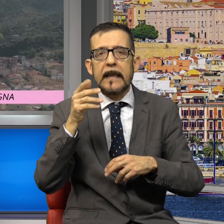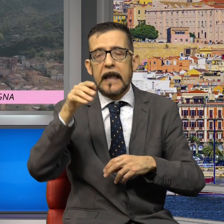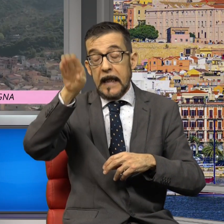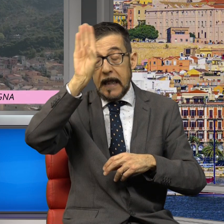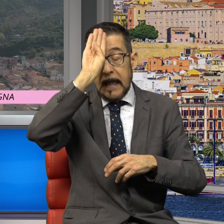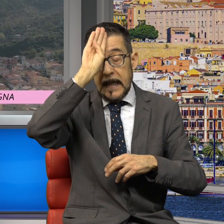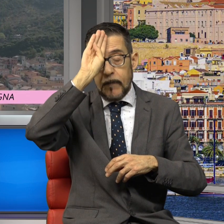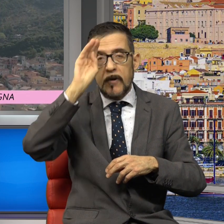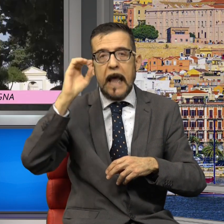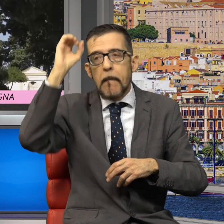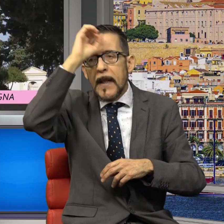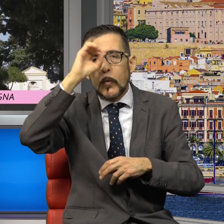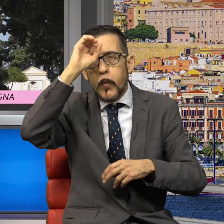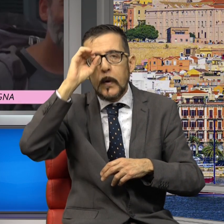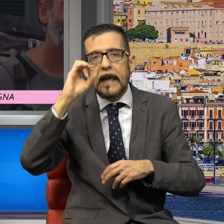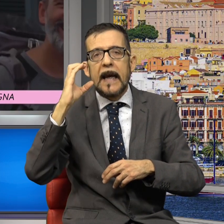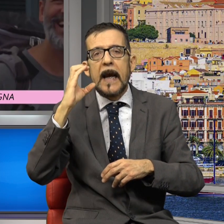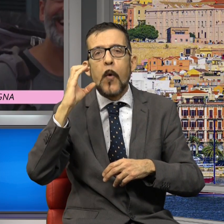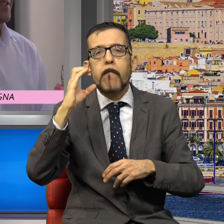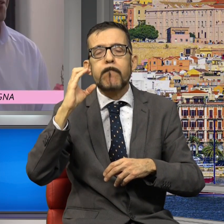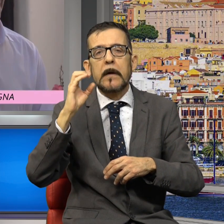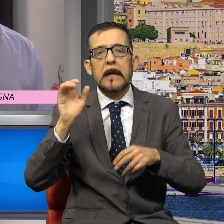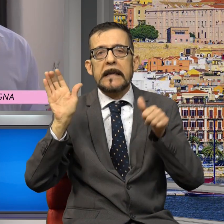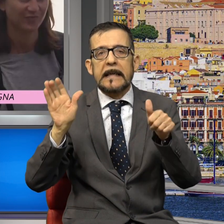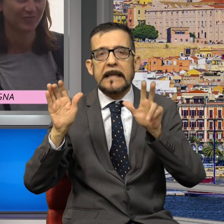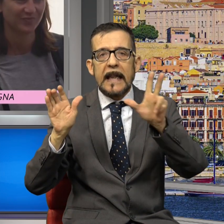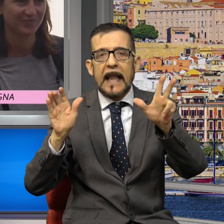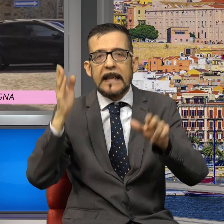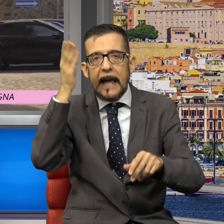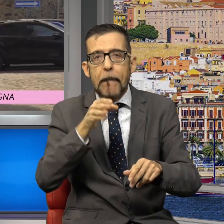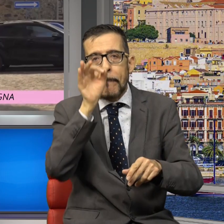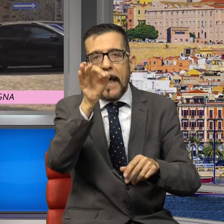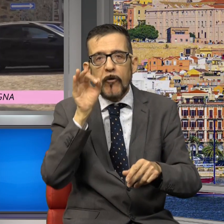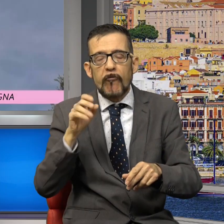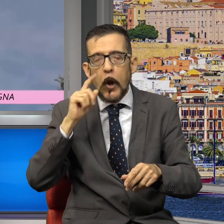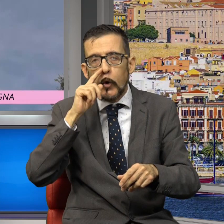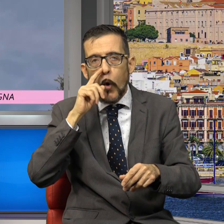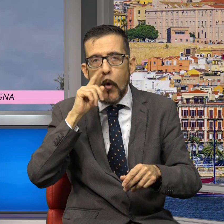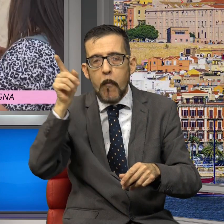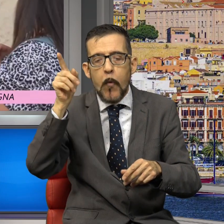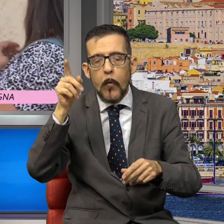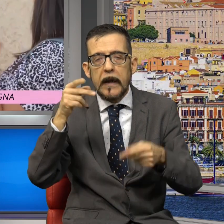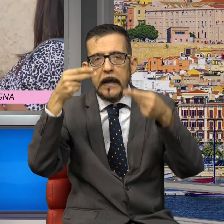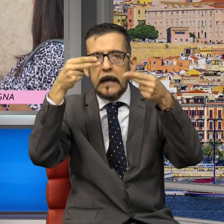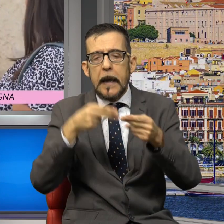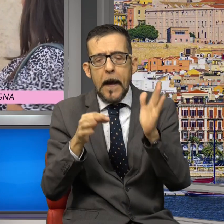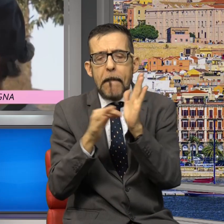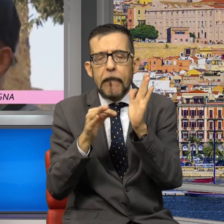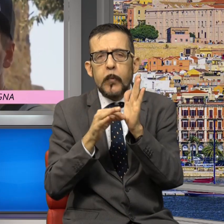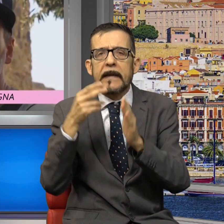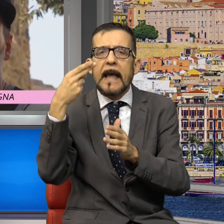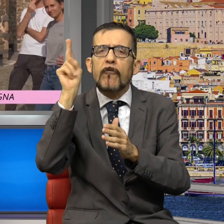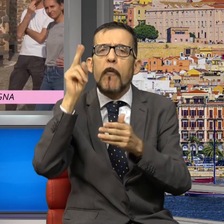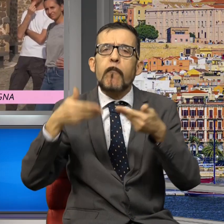Touring Club italiano, il 67% dei comuni in bandiera arancione ha registrato un punteggio più alto rispetto a quello del 2020.